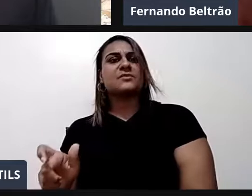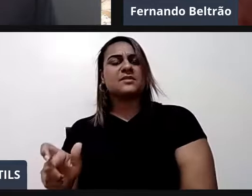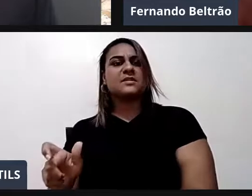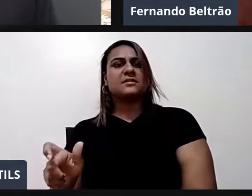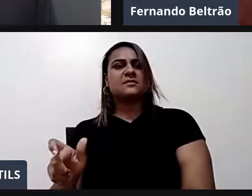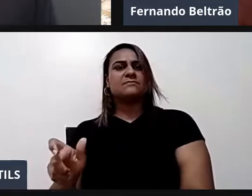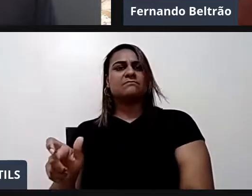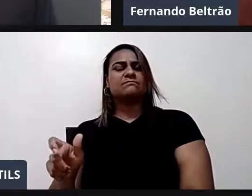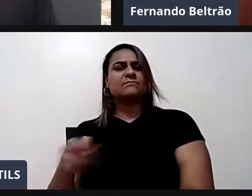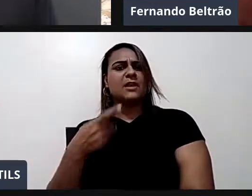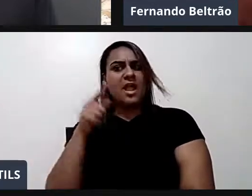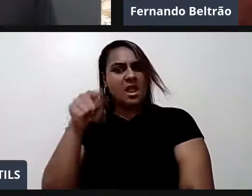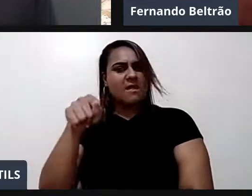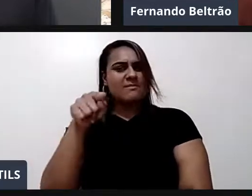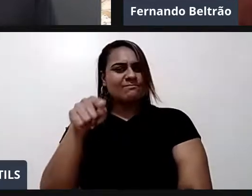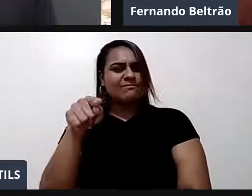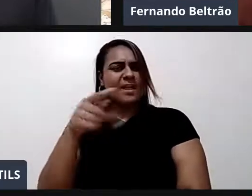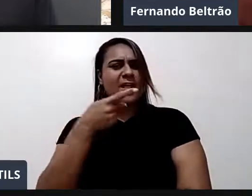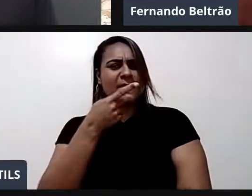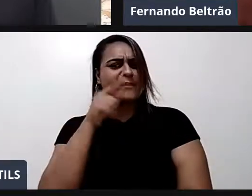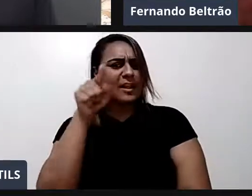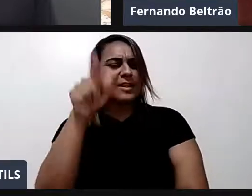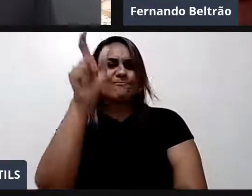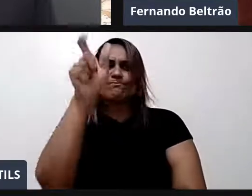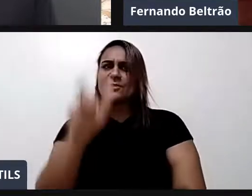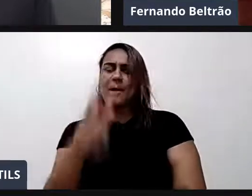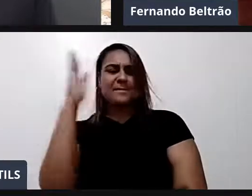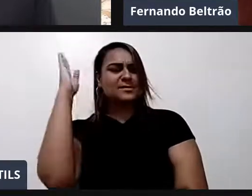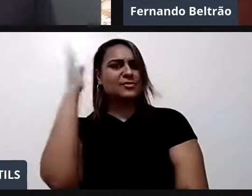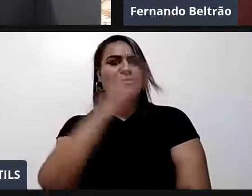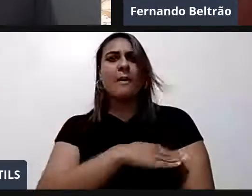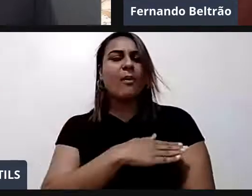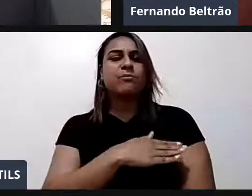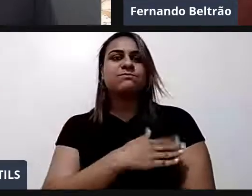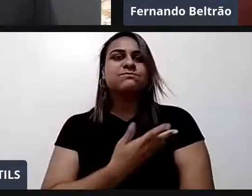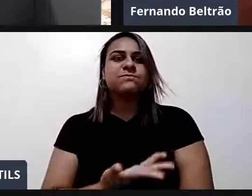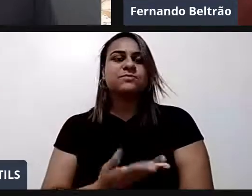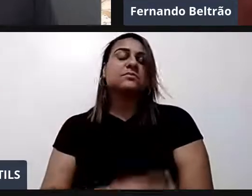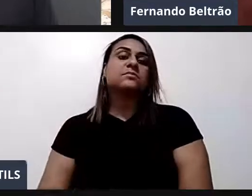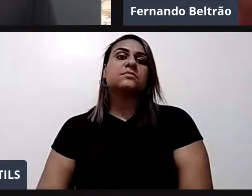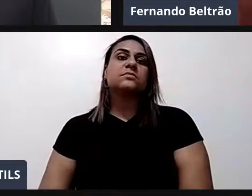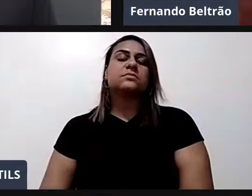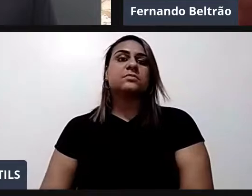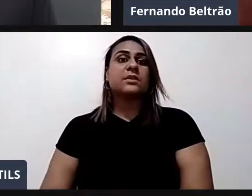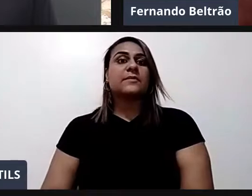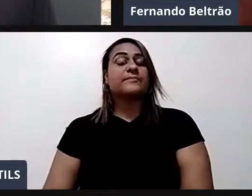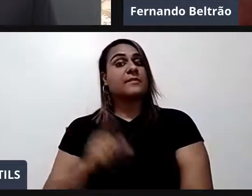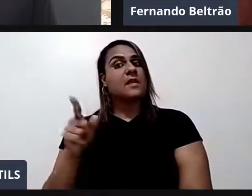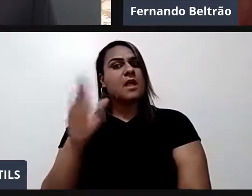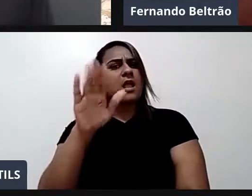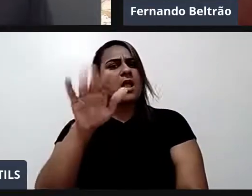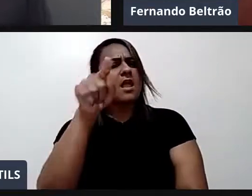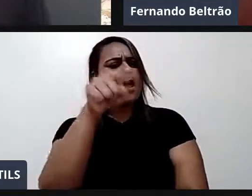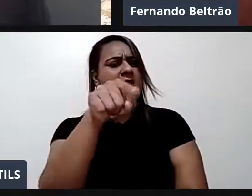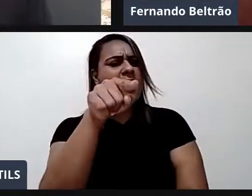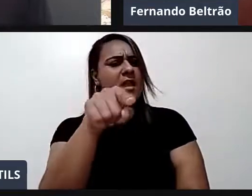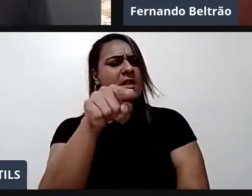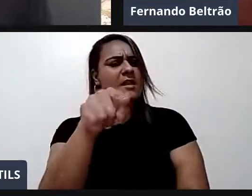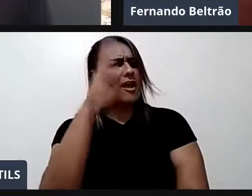fazendo o mal. Chega naquela casa e diz para a mãe e para os irmãos, ele está fazendo só o mal. Vou acabar com ele.